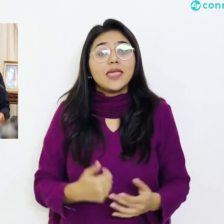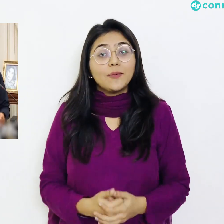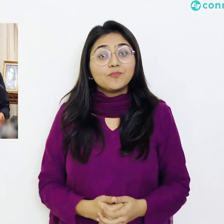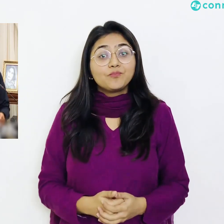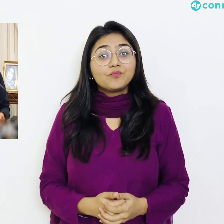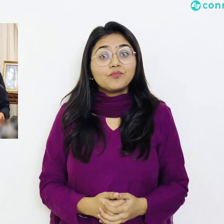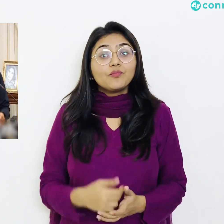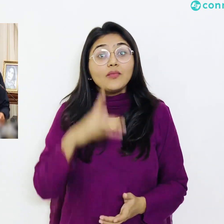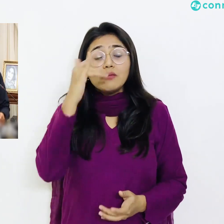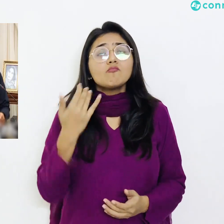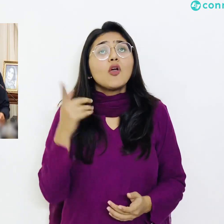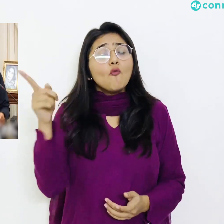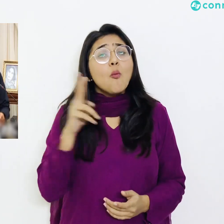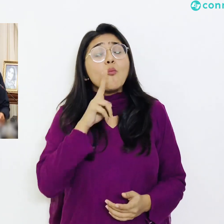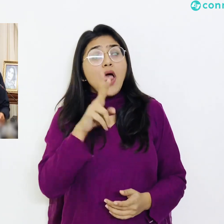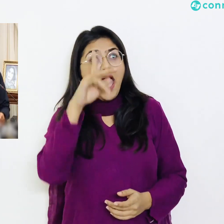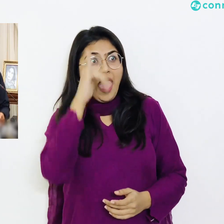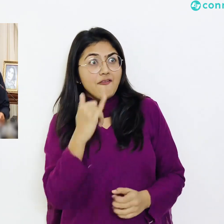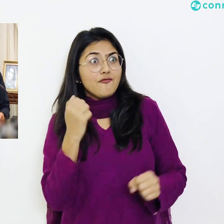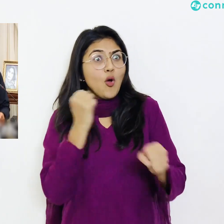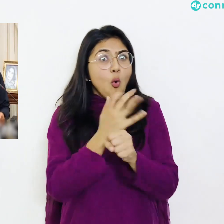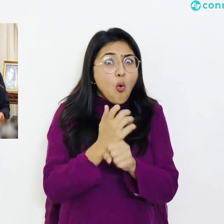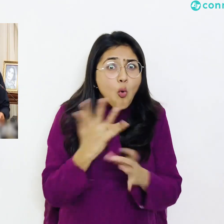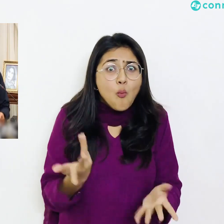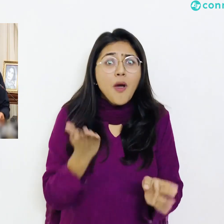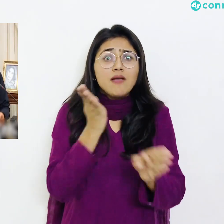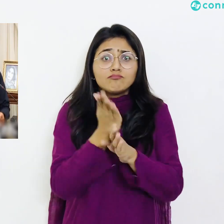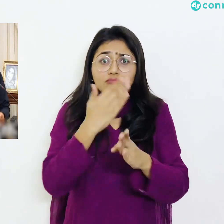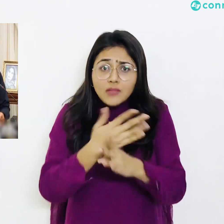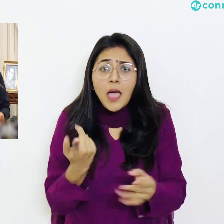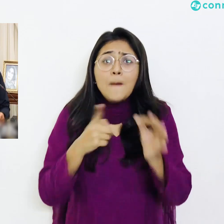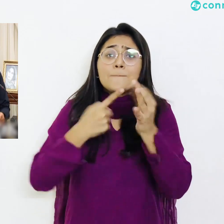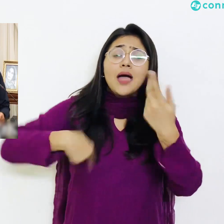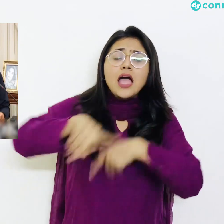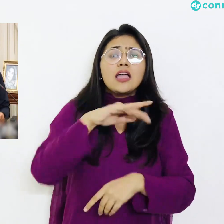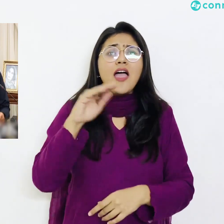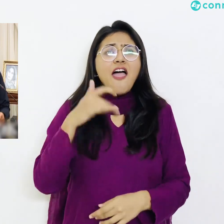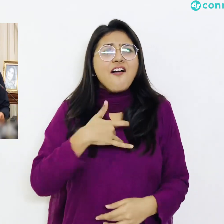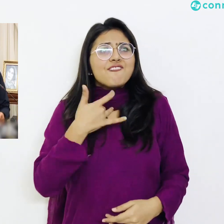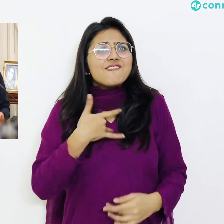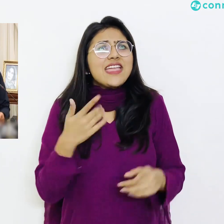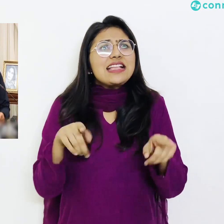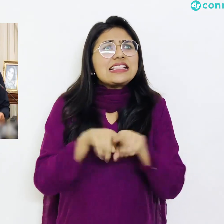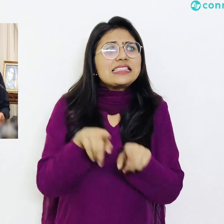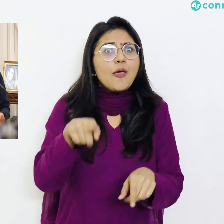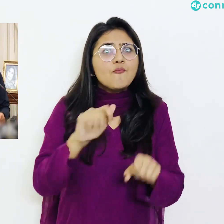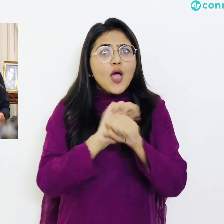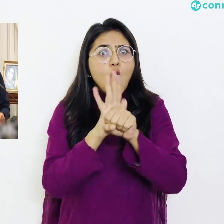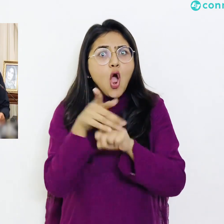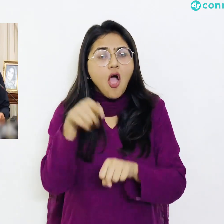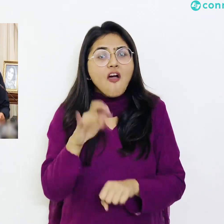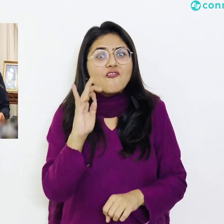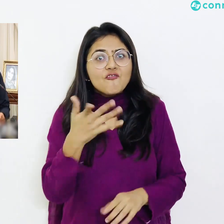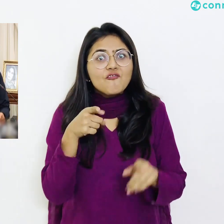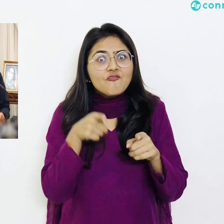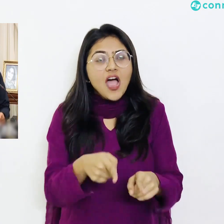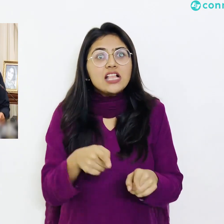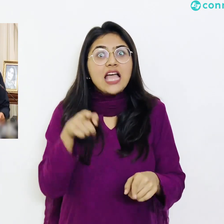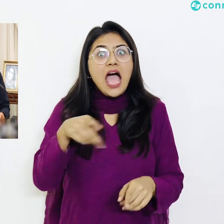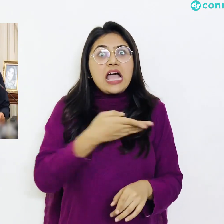وقت حکومت واقعی یا صوبائی کو یہ محسوس ہوتا ہے کہ کرونا وائرس کی وجہ سے حالات خراب